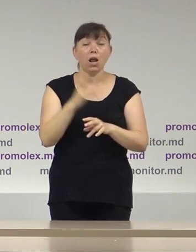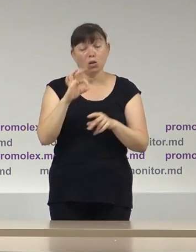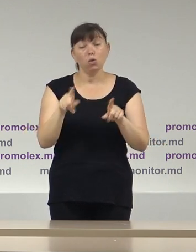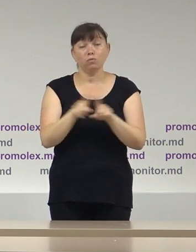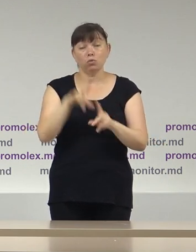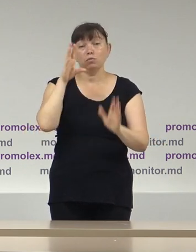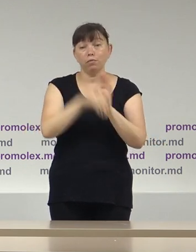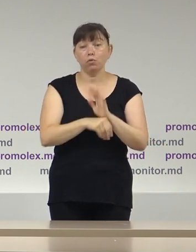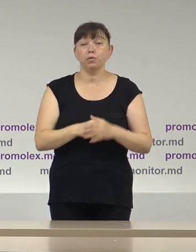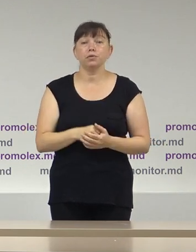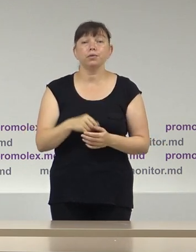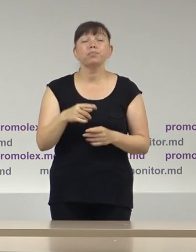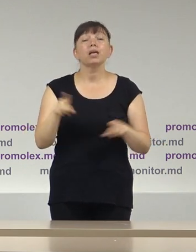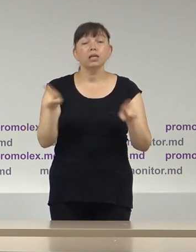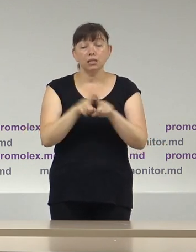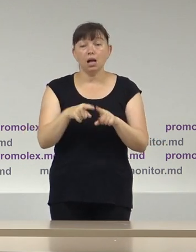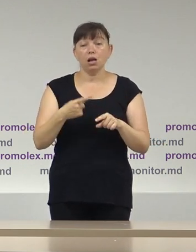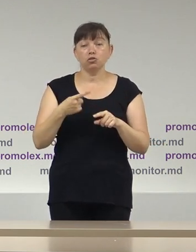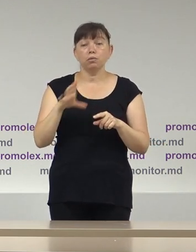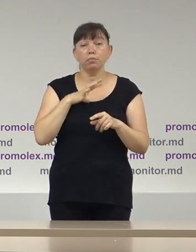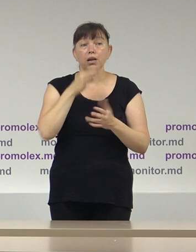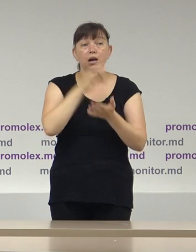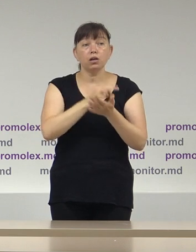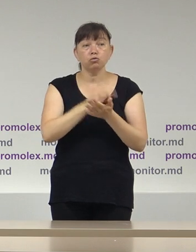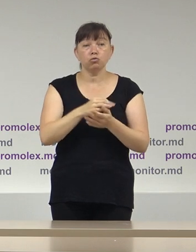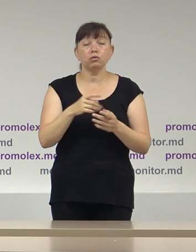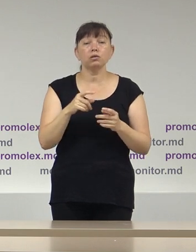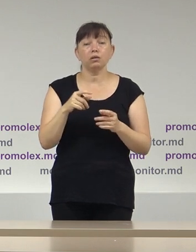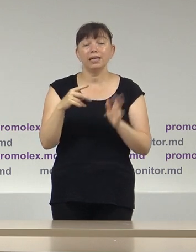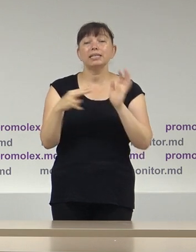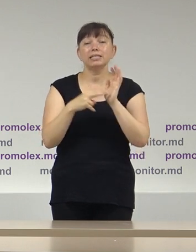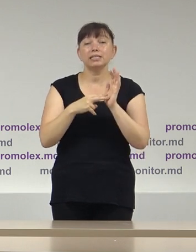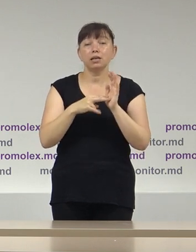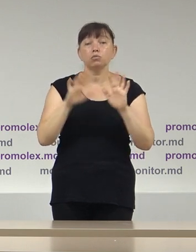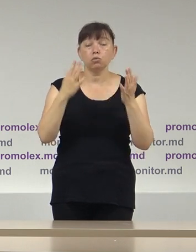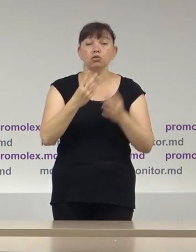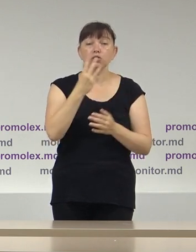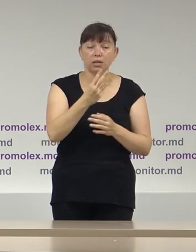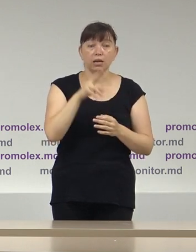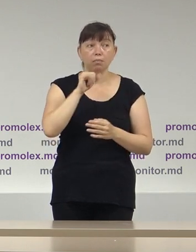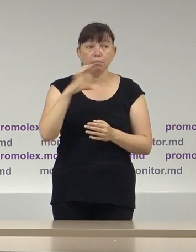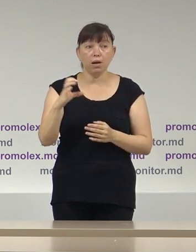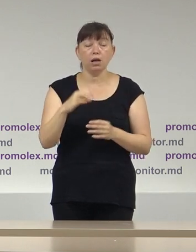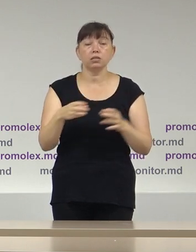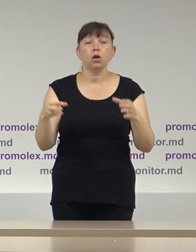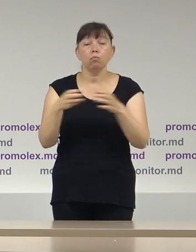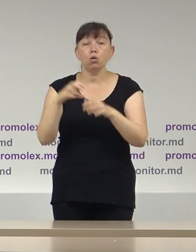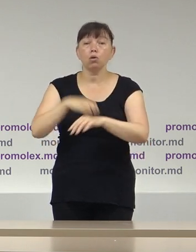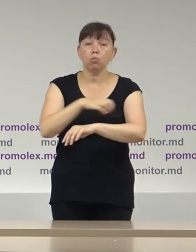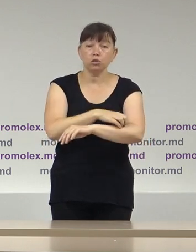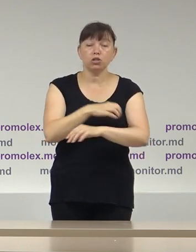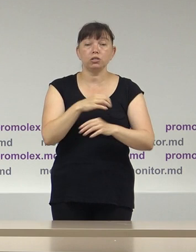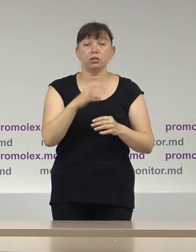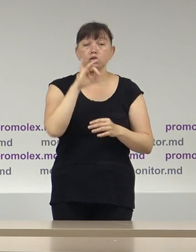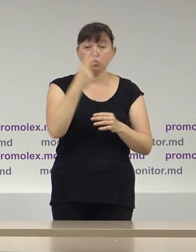De asemenea, cadrul campaniei au fost raportate cel puțin șapte cazuri, câte trei pentru PAS și blocul comuniștilor și